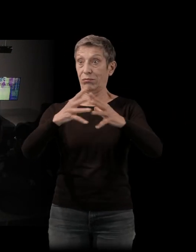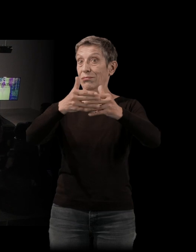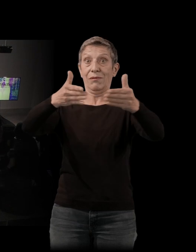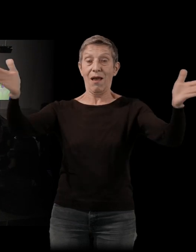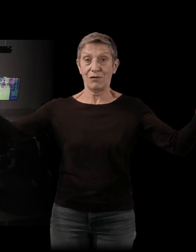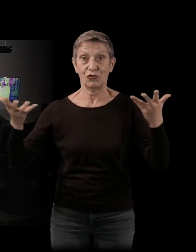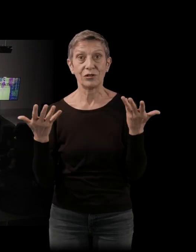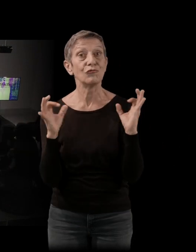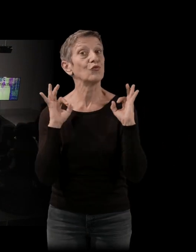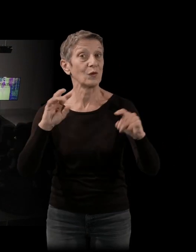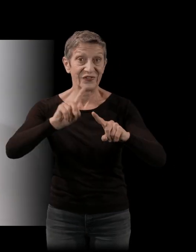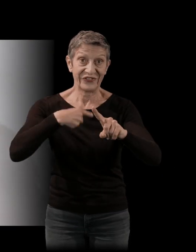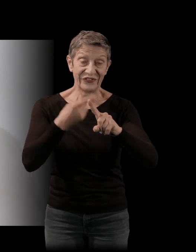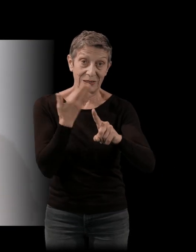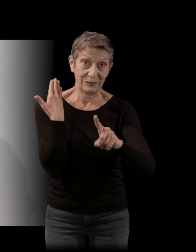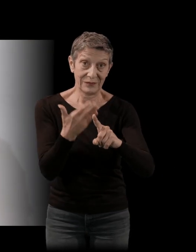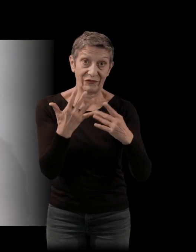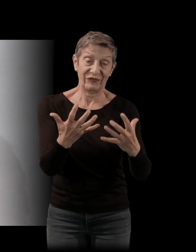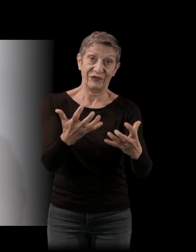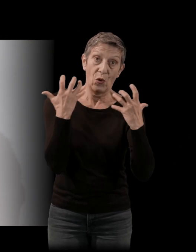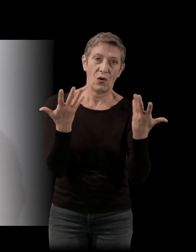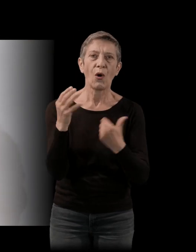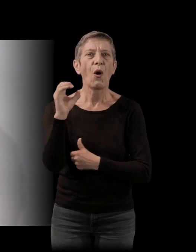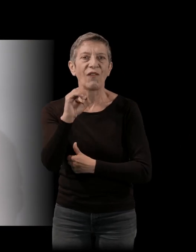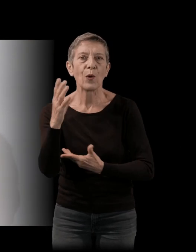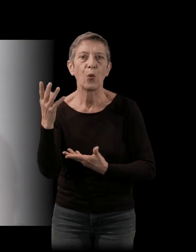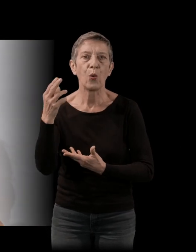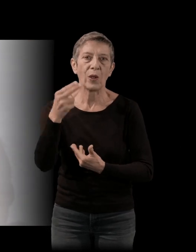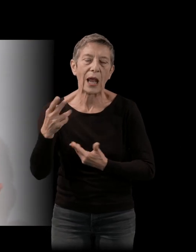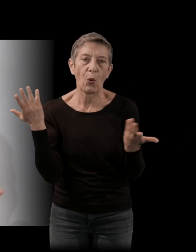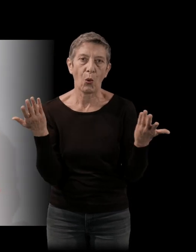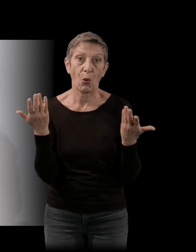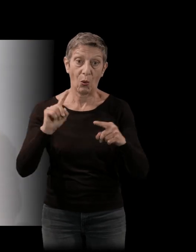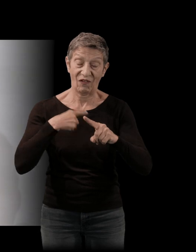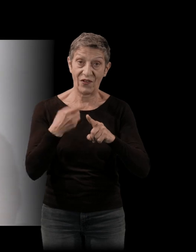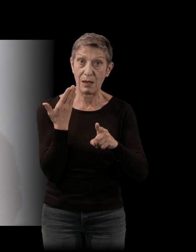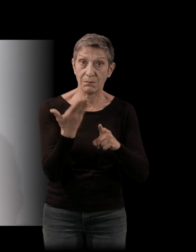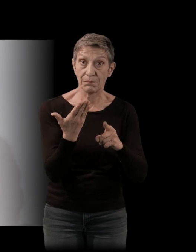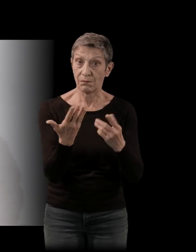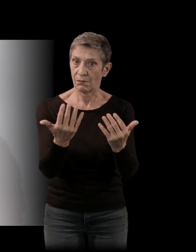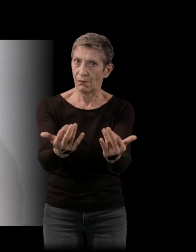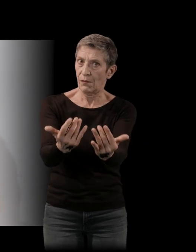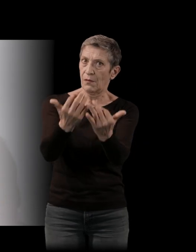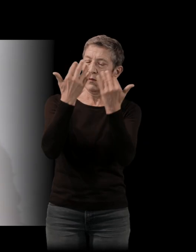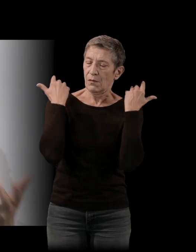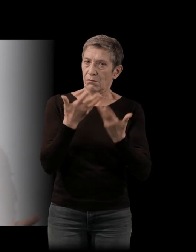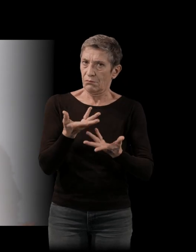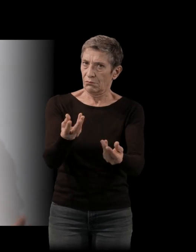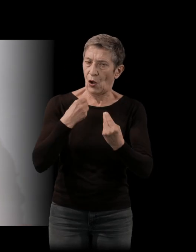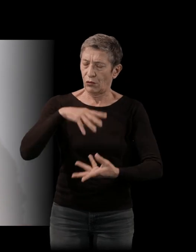'occurrence du film de Marcel Camus, Orpheo Negro, de m'avoir interloqué au point que j'ai eu envie de